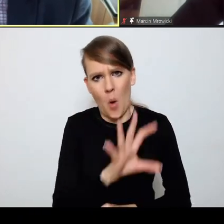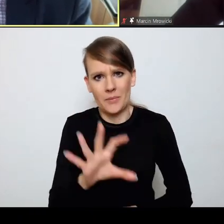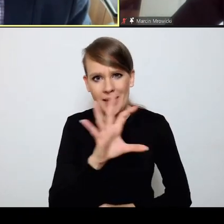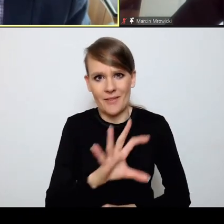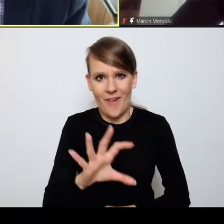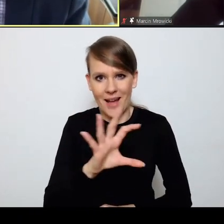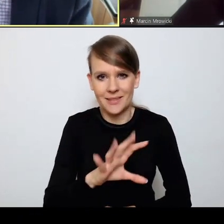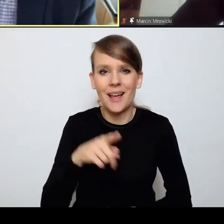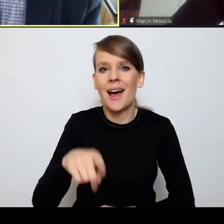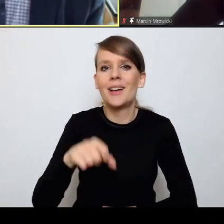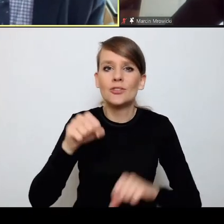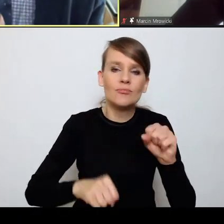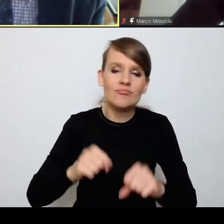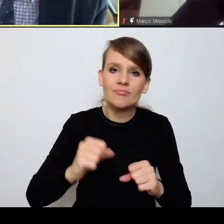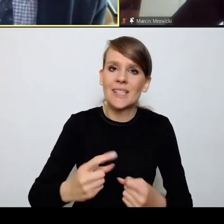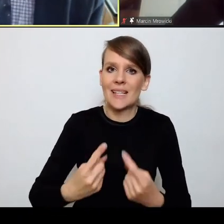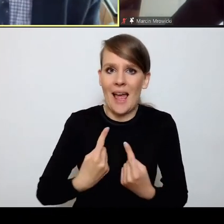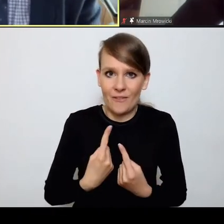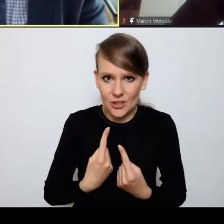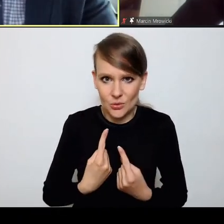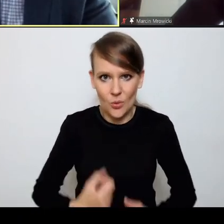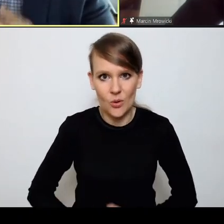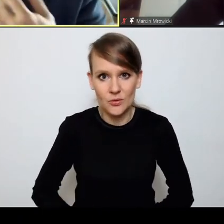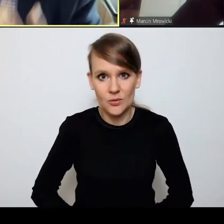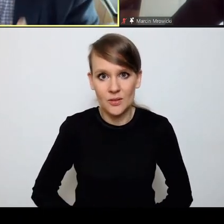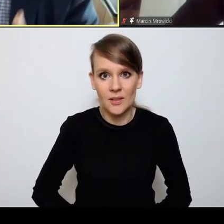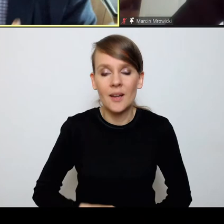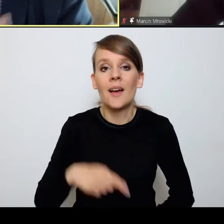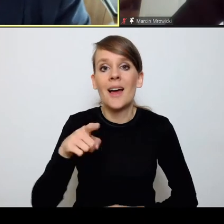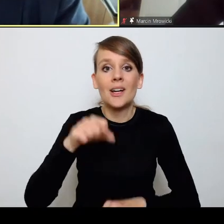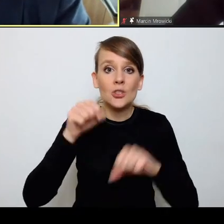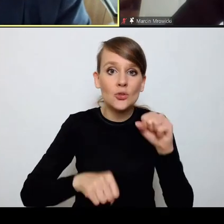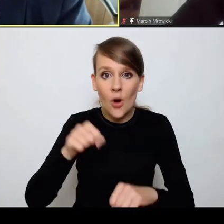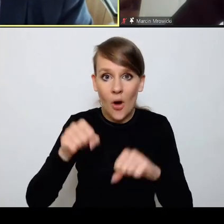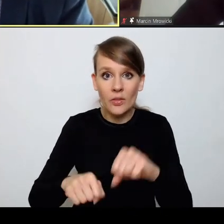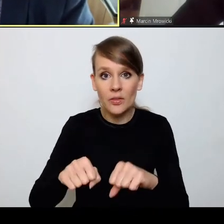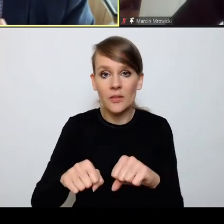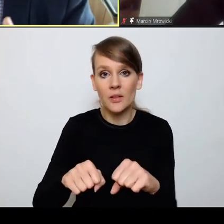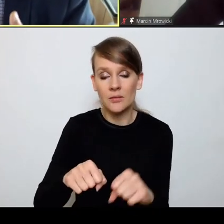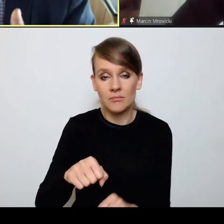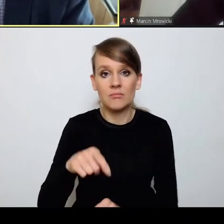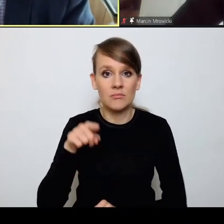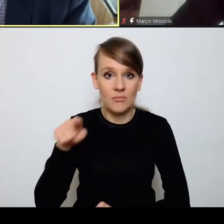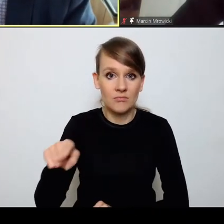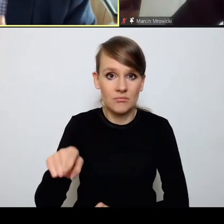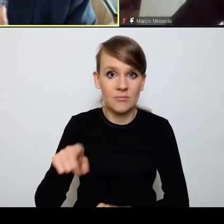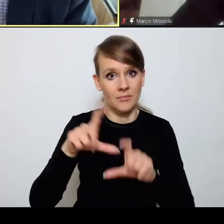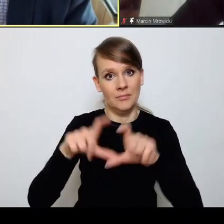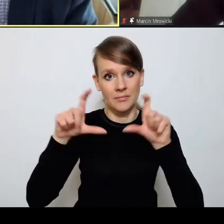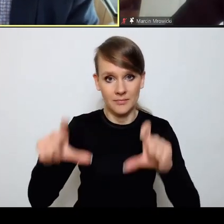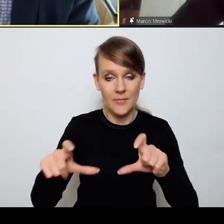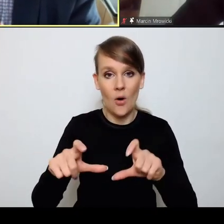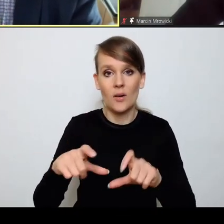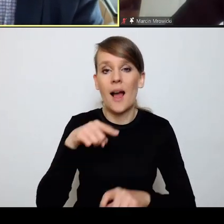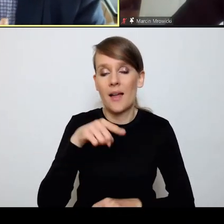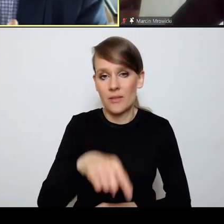niezawisłości sędziowskiej jako takiej i niezawisłości sądu jako organu w ogóle. To jest chyba ważne.